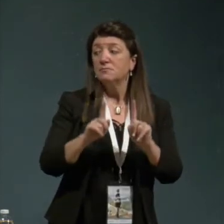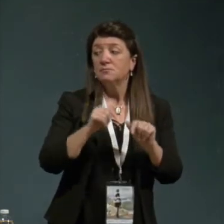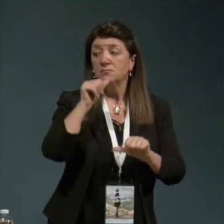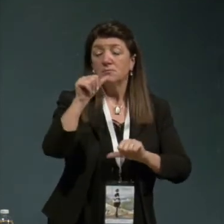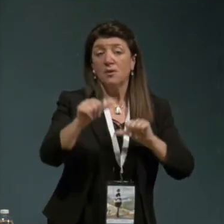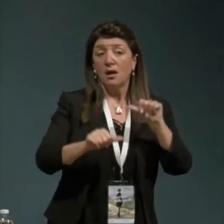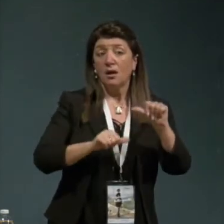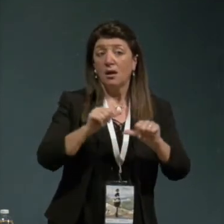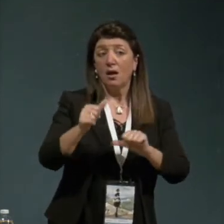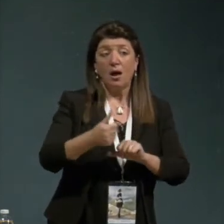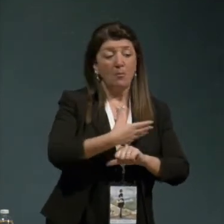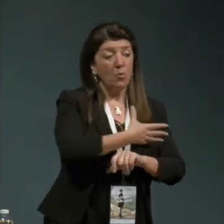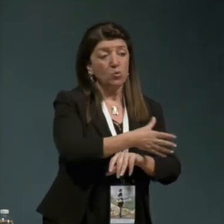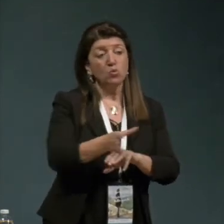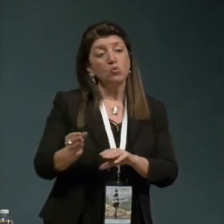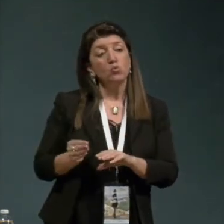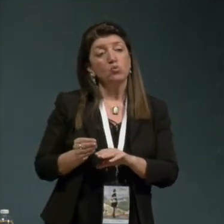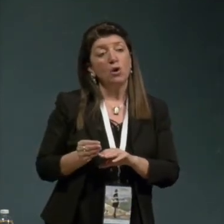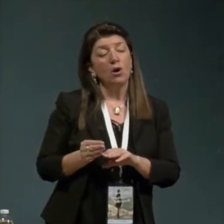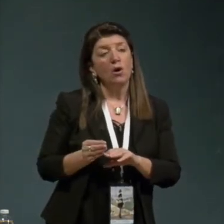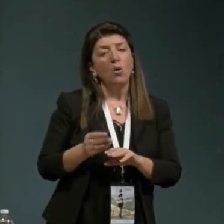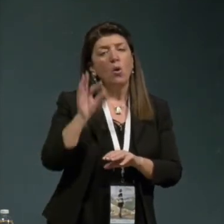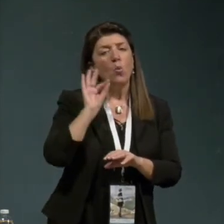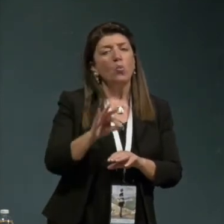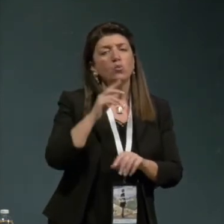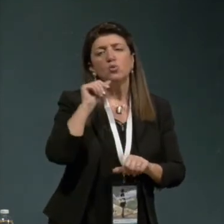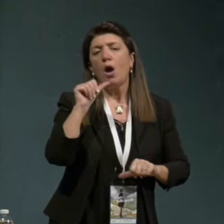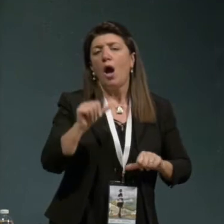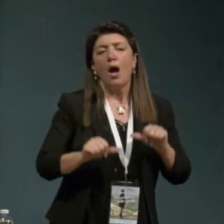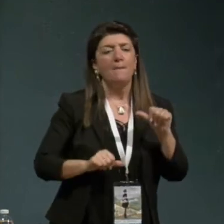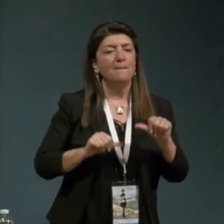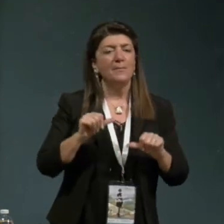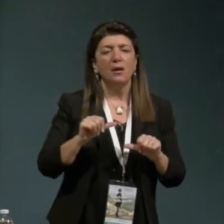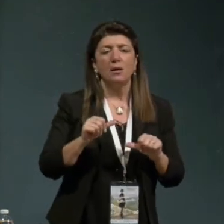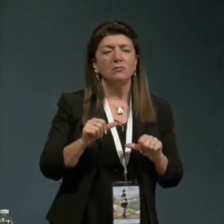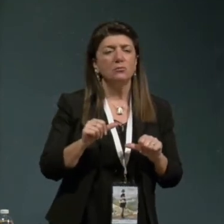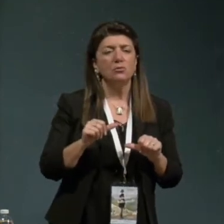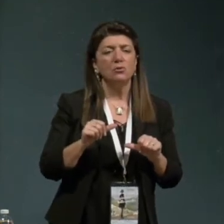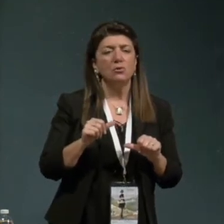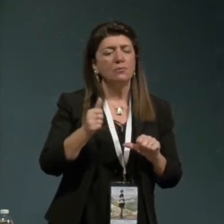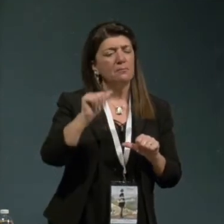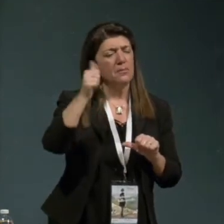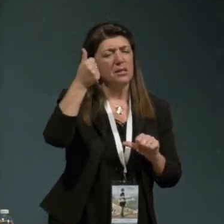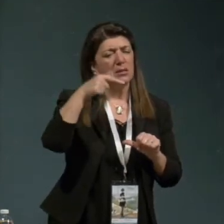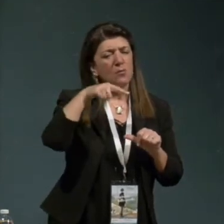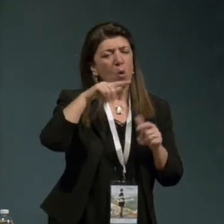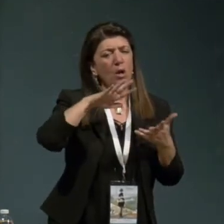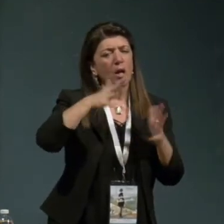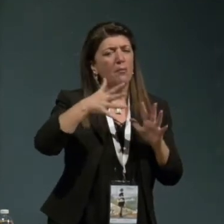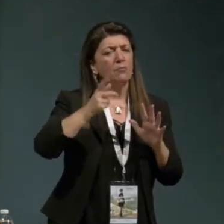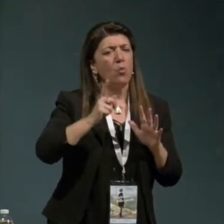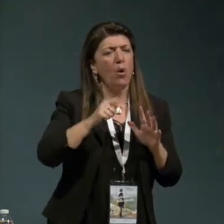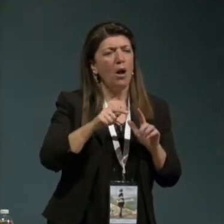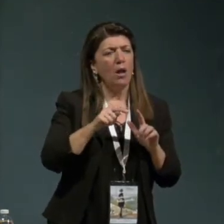in mente la cosa che ha cambiato è la prima cosa che ha cambiato lei